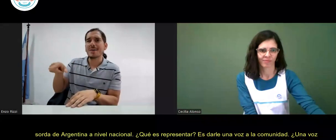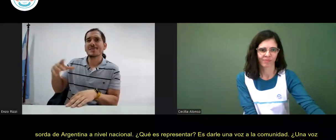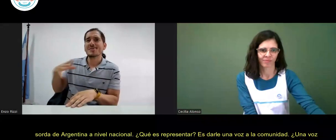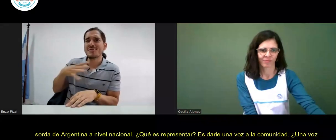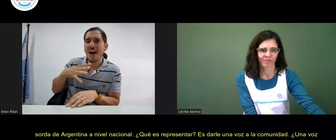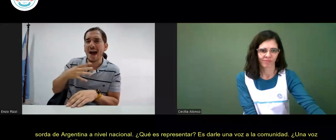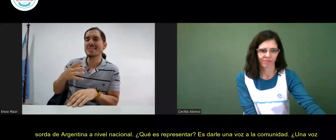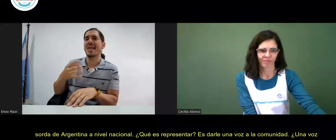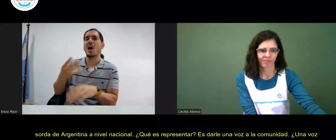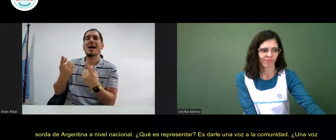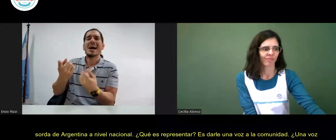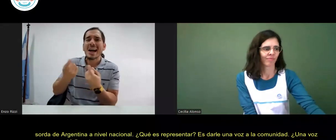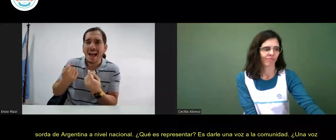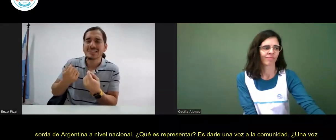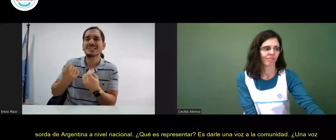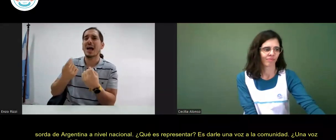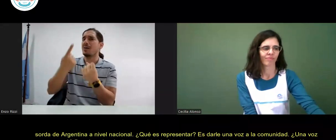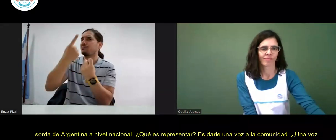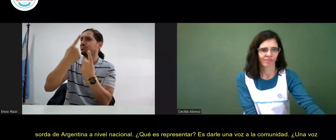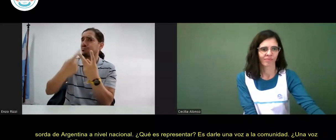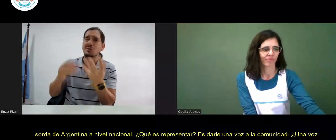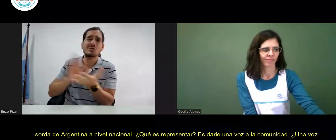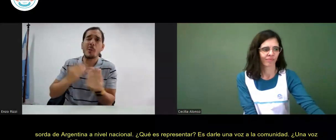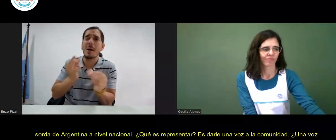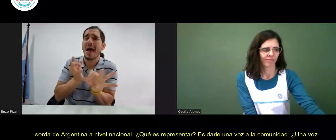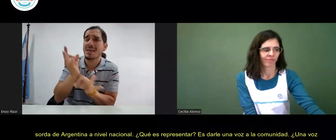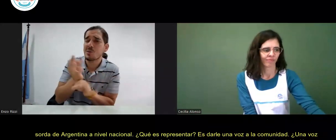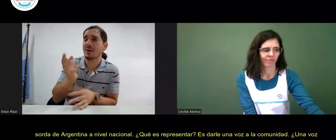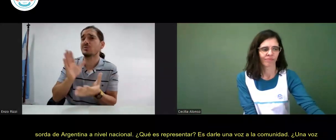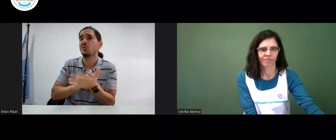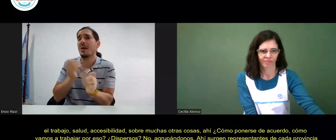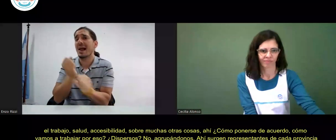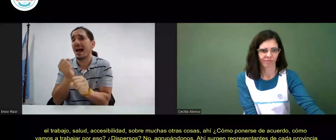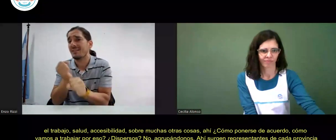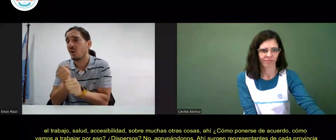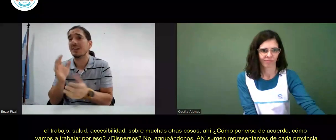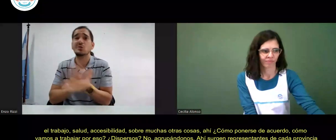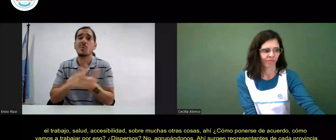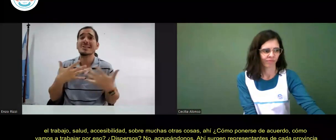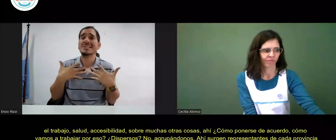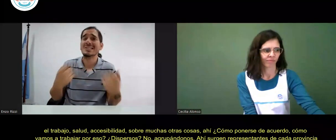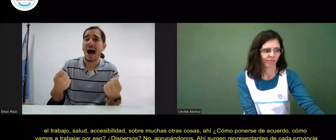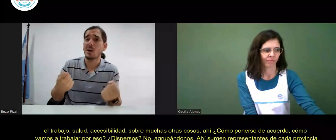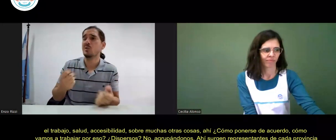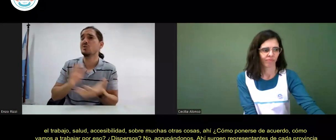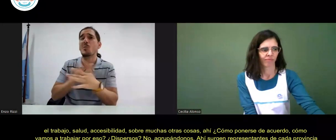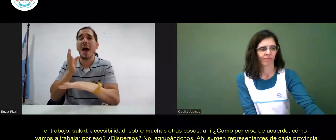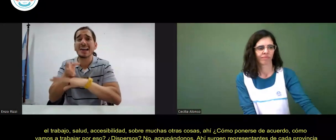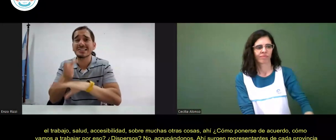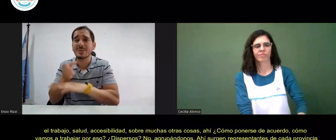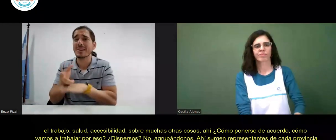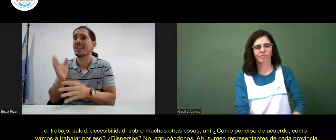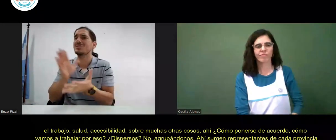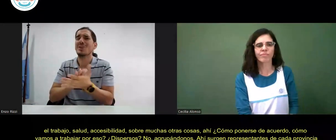Por ejemplo, si a la comunidad le falta algo o necesita algo respecto de la educación, el trabajo, la salud, accesibilidad,